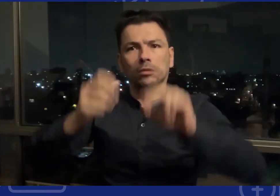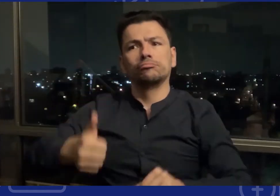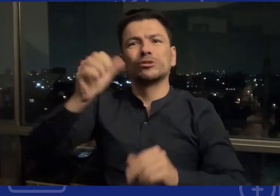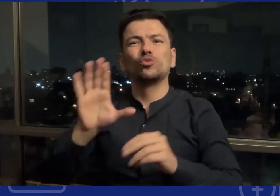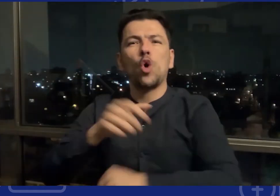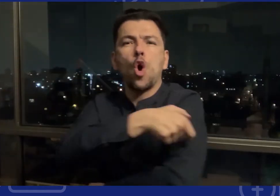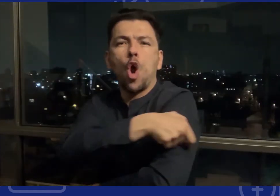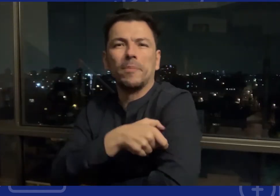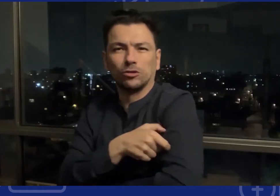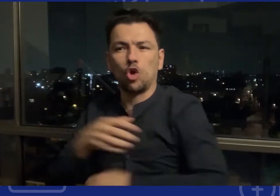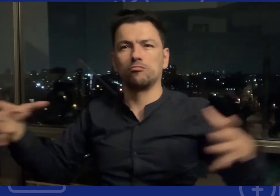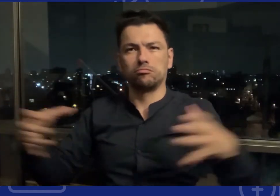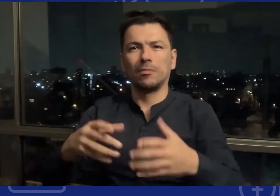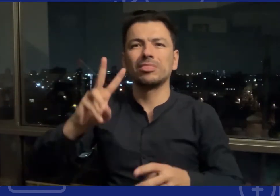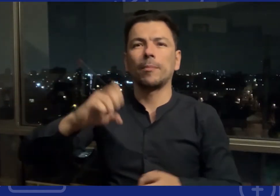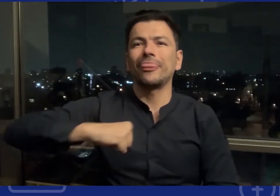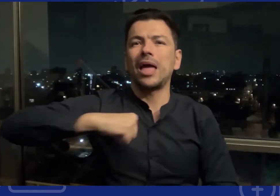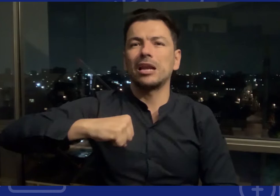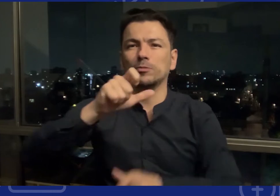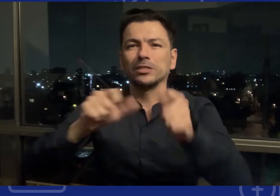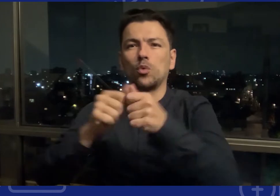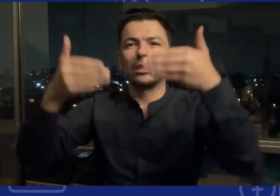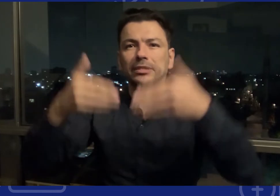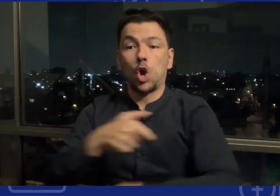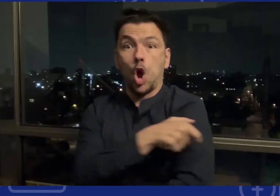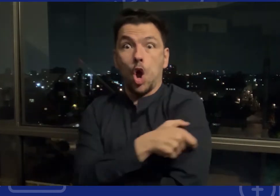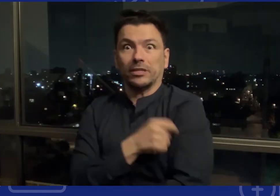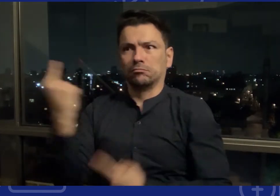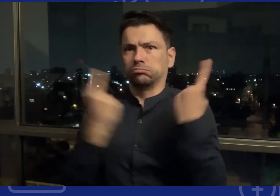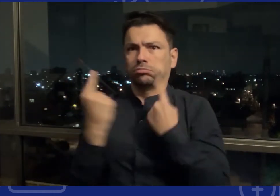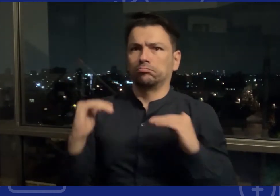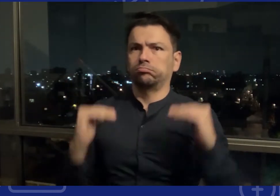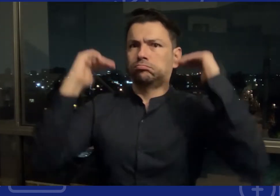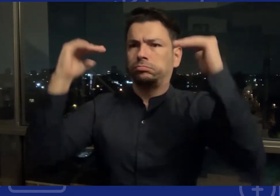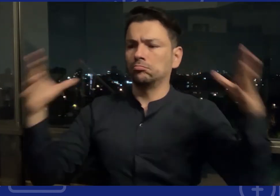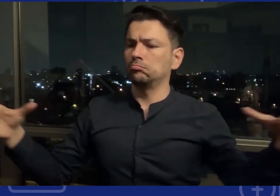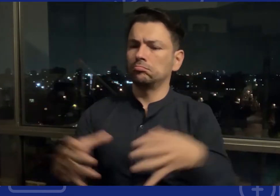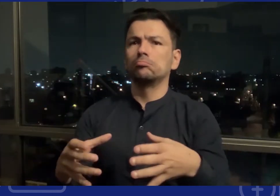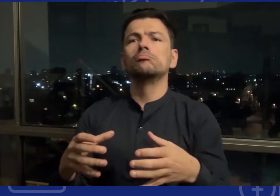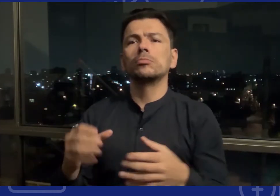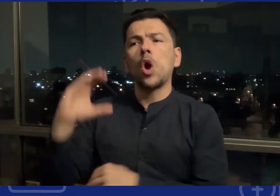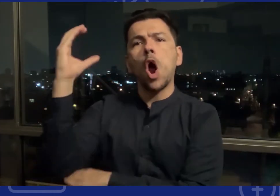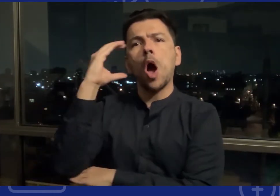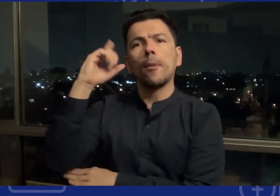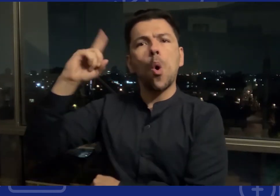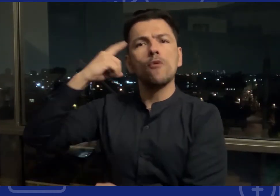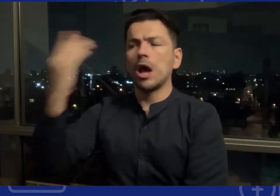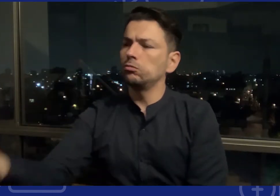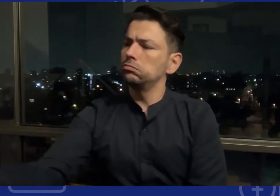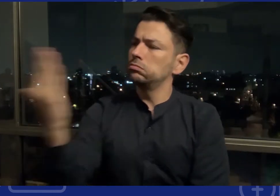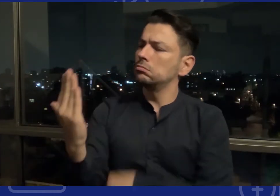el Comité también de Derechos de Personas con Discapacidad de Naciones Unidas recibe este